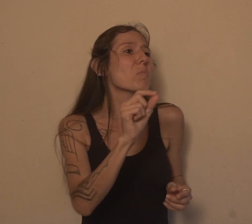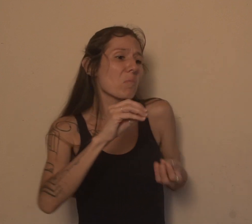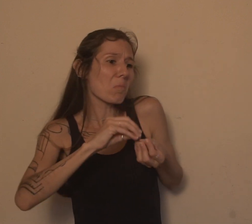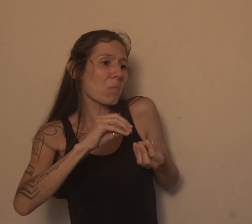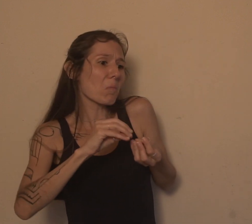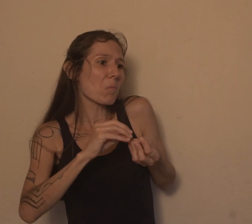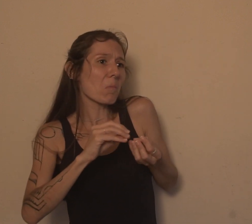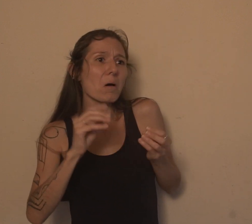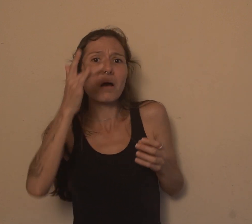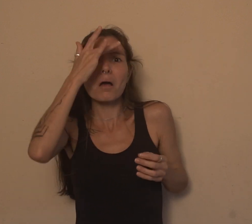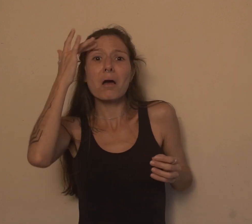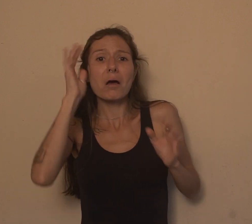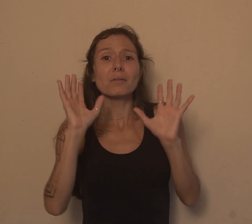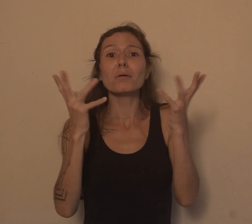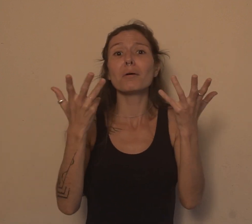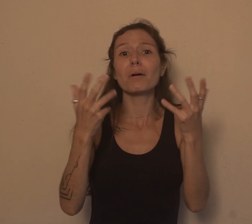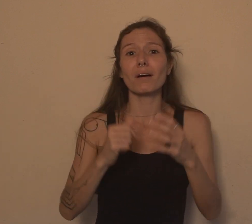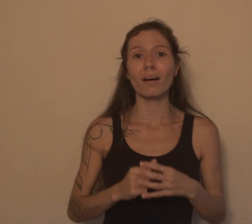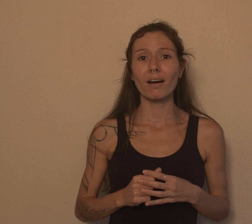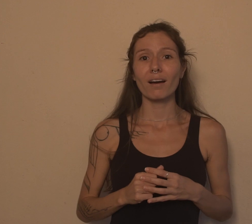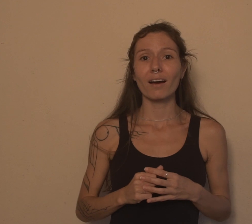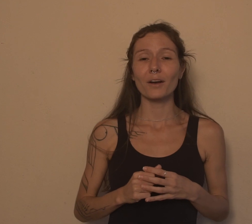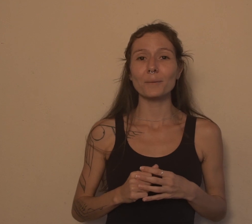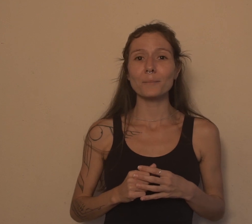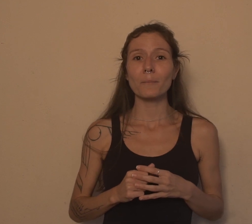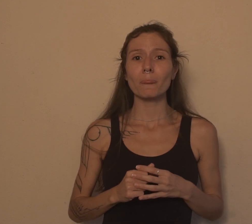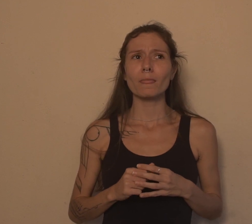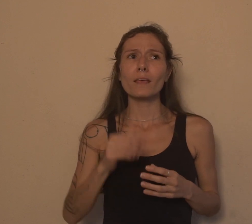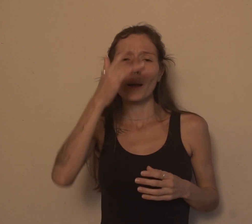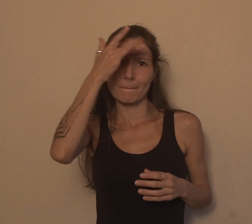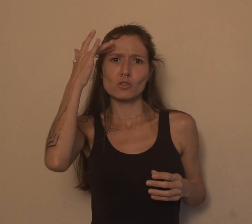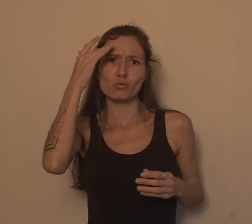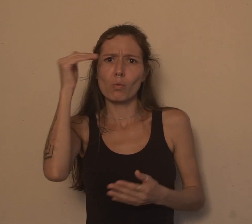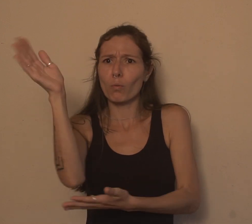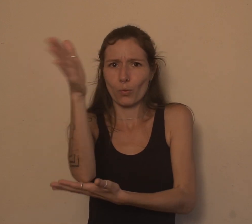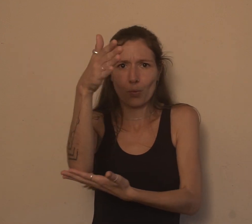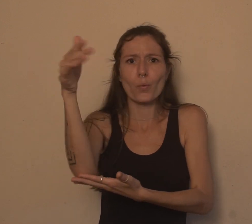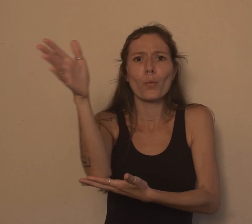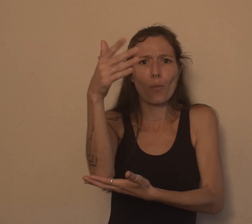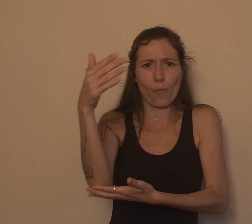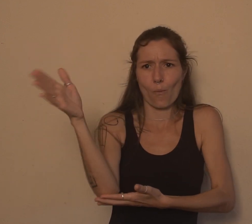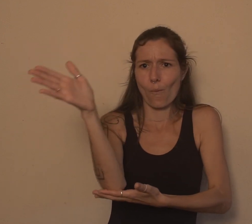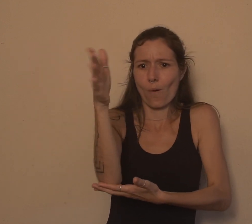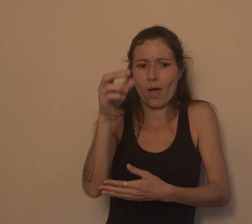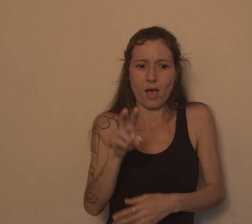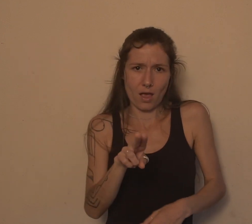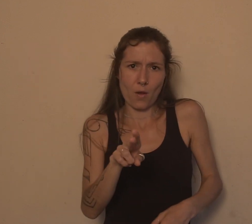acontece é o seguinte, o arféu que carrega a bandeira igual eu, é o seguinte, a gente tem